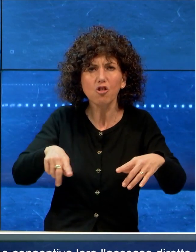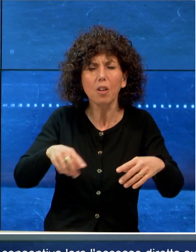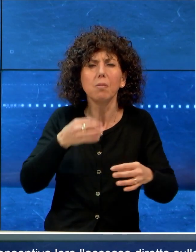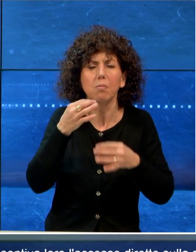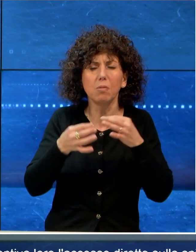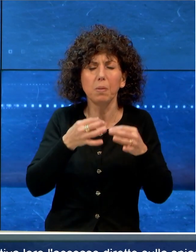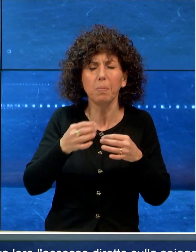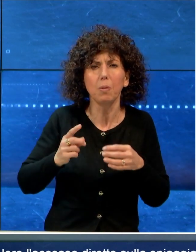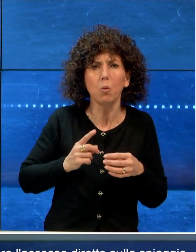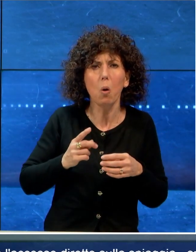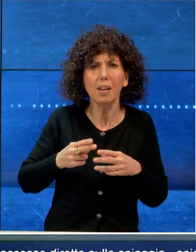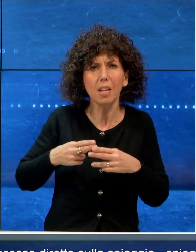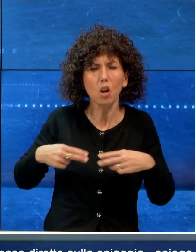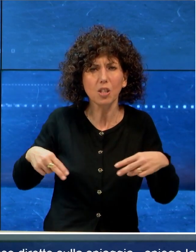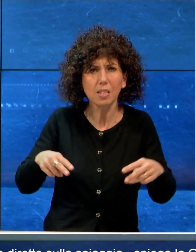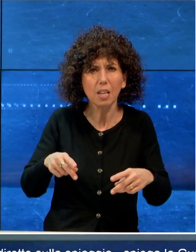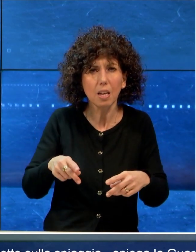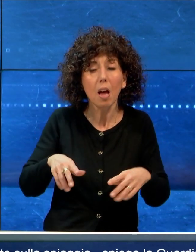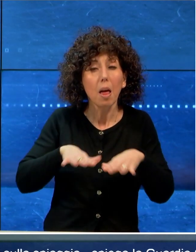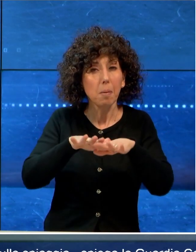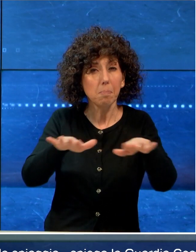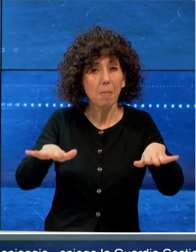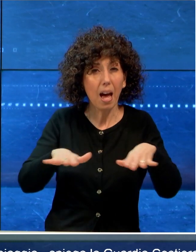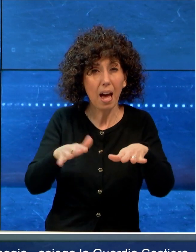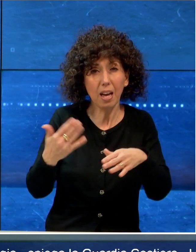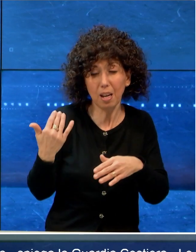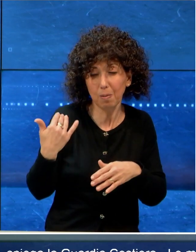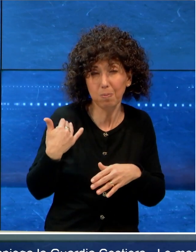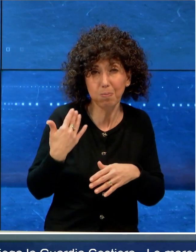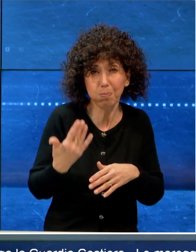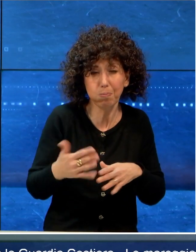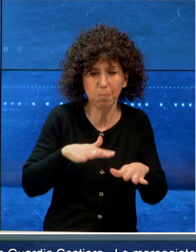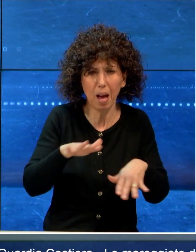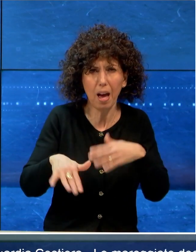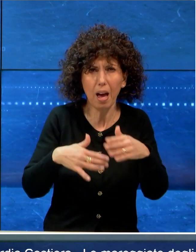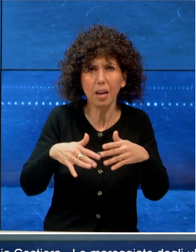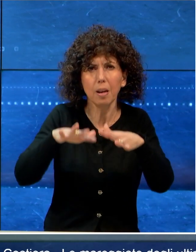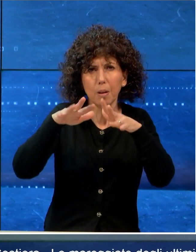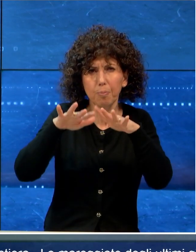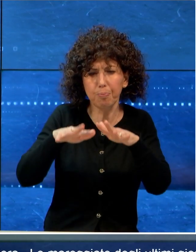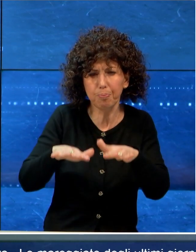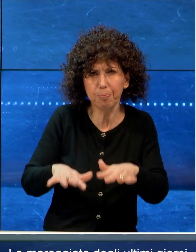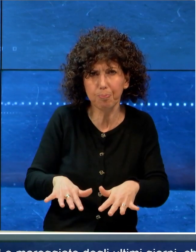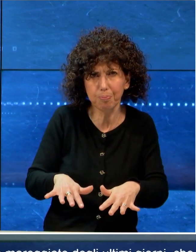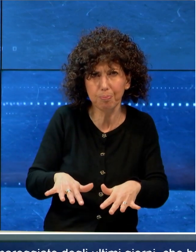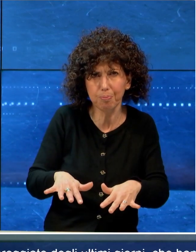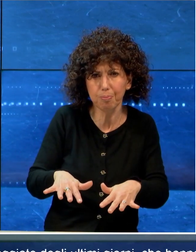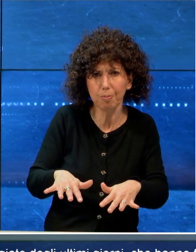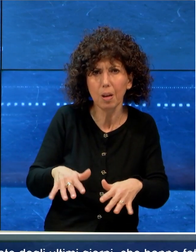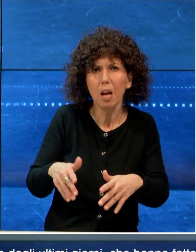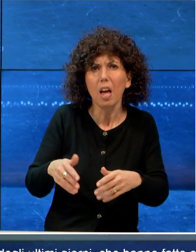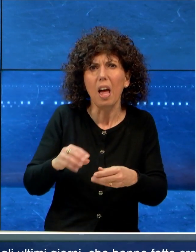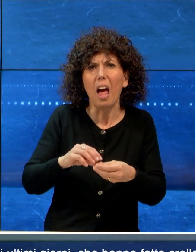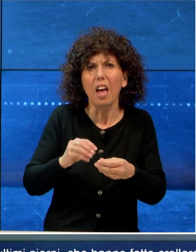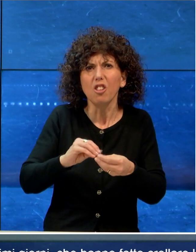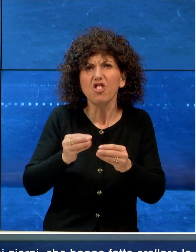Guardia Costiera. Le mareggiate degli ultimi giorni che hanno fatto crollare la struttura in